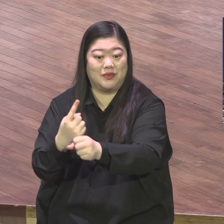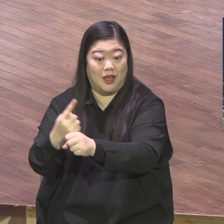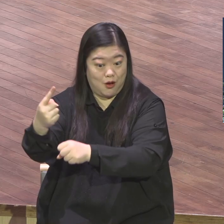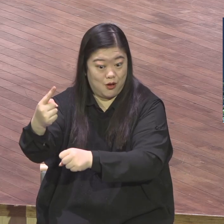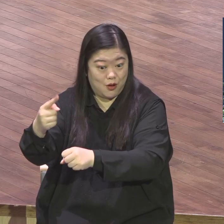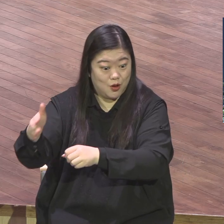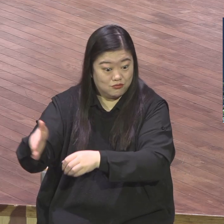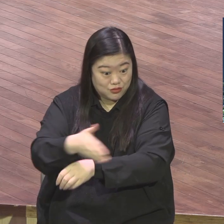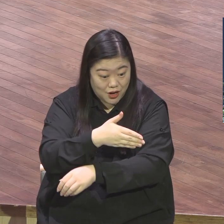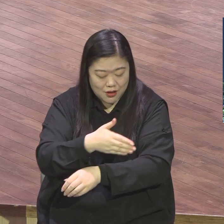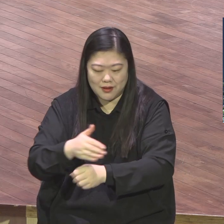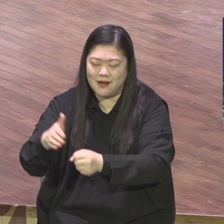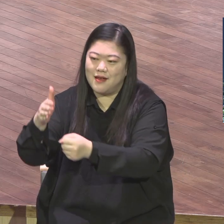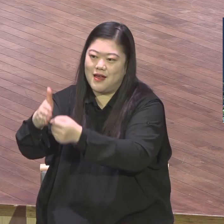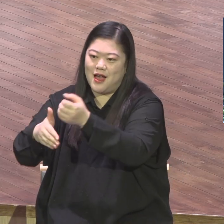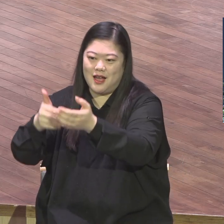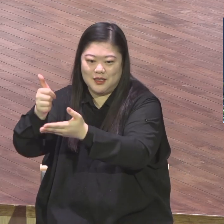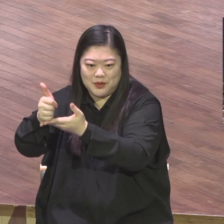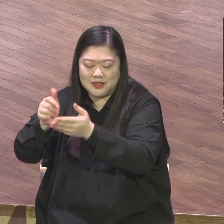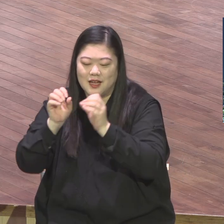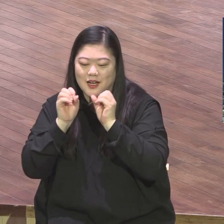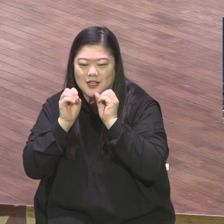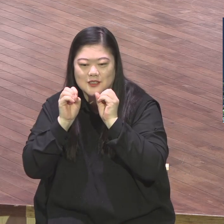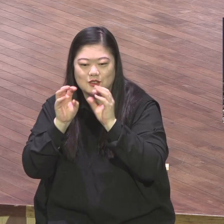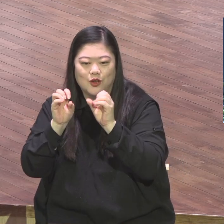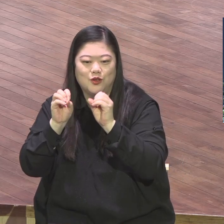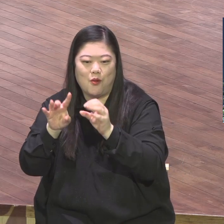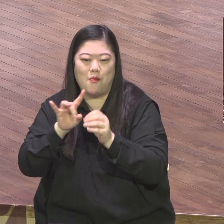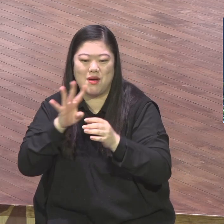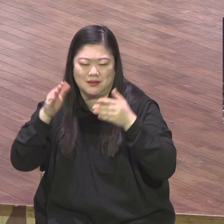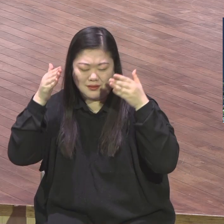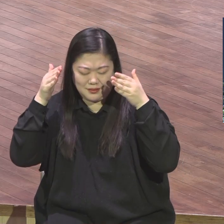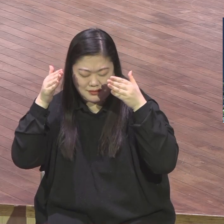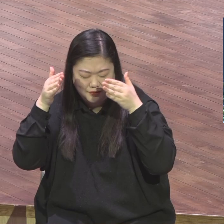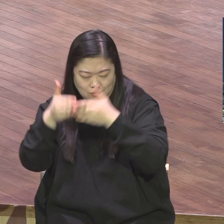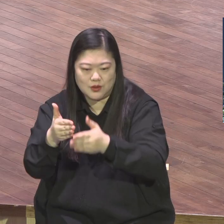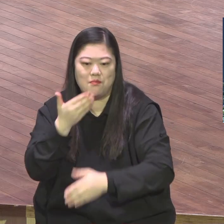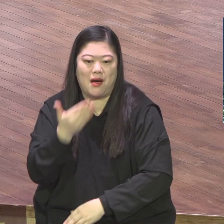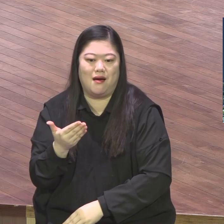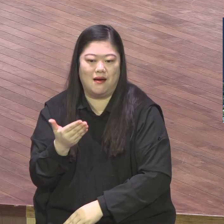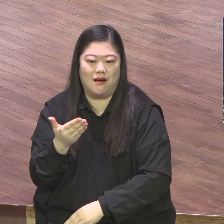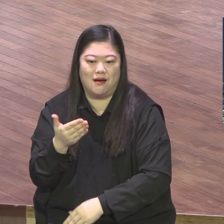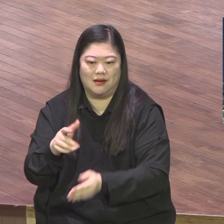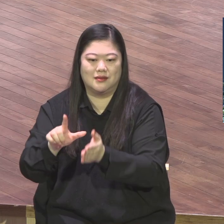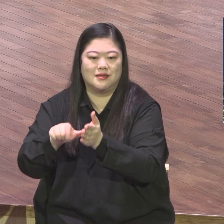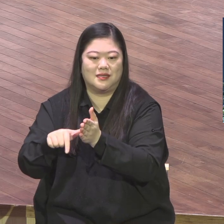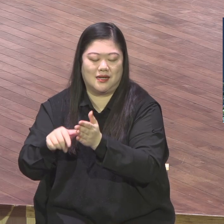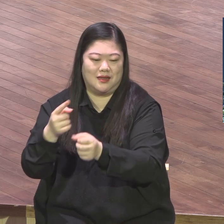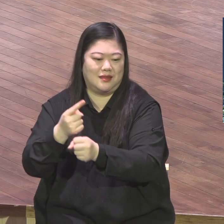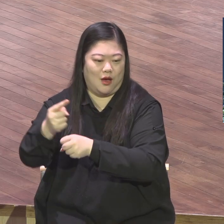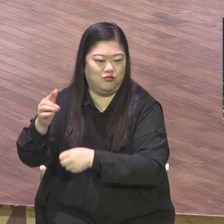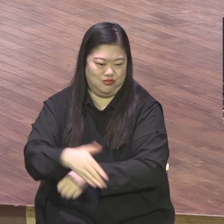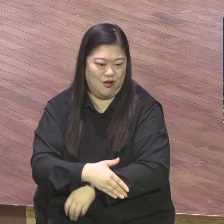이루실 현장 변화의 응답을 체험하는 시간표가 됩니다. 그렇기 때문에